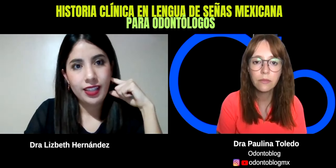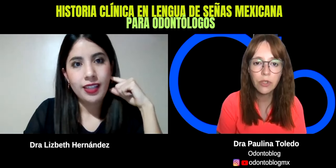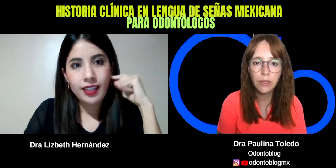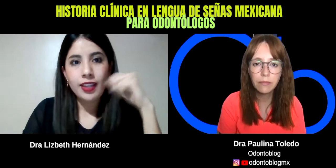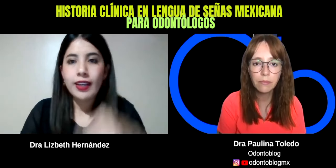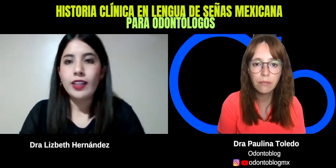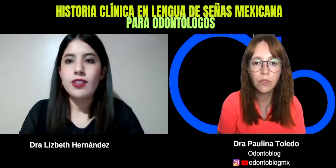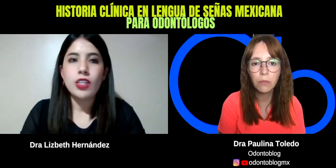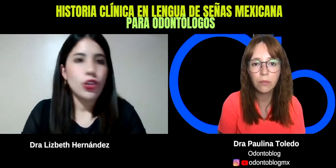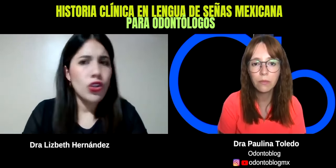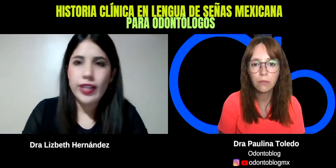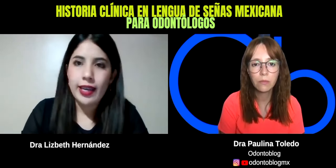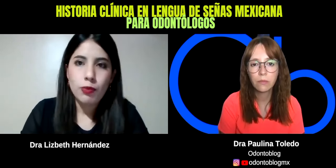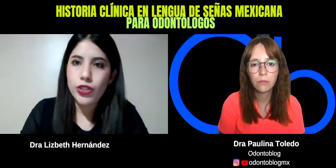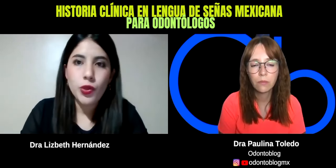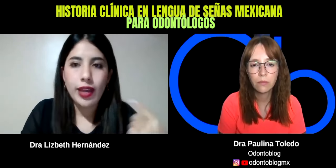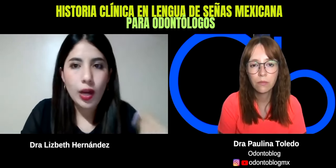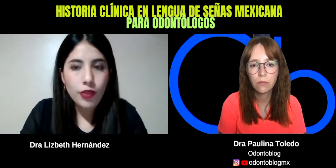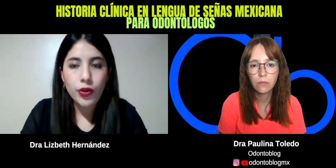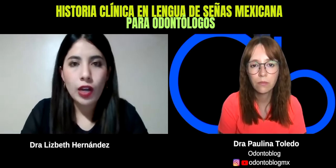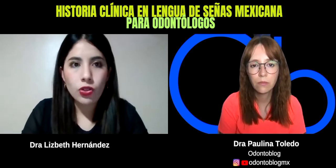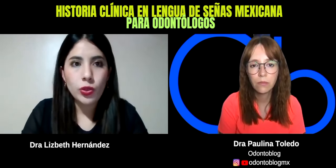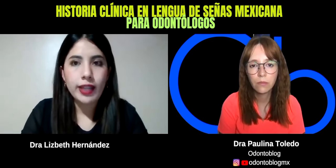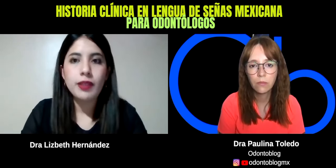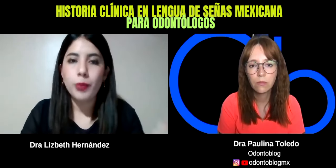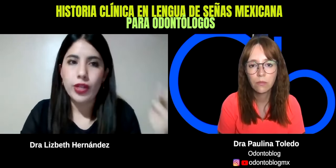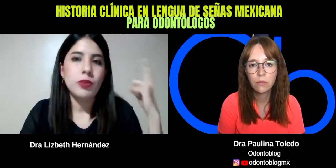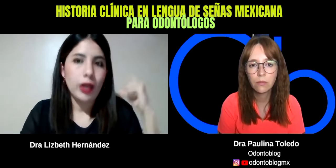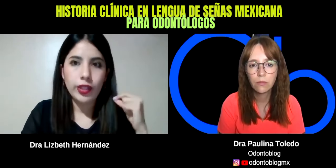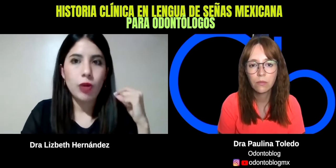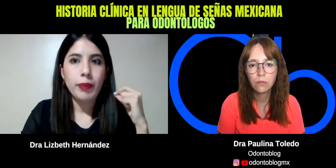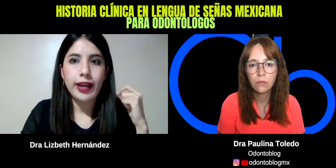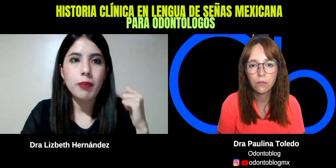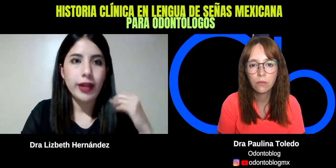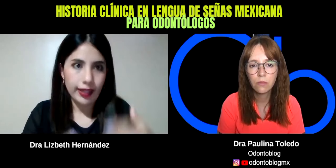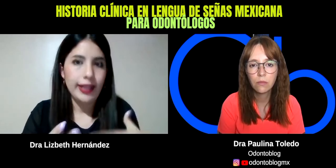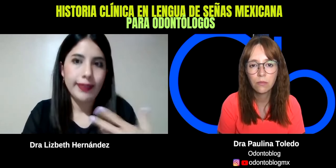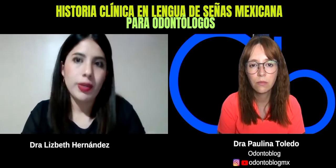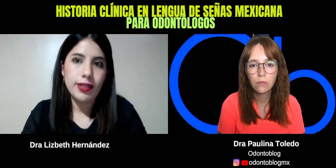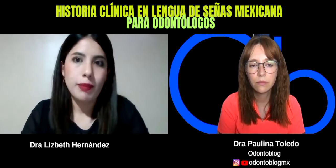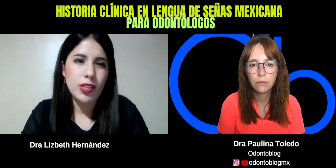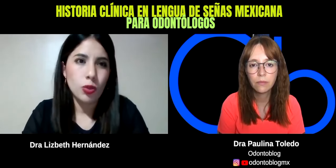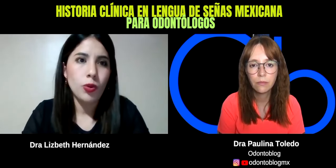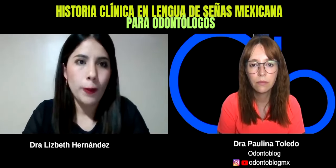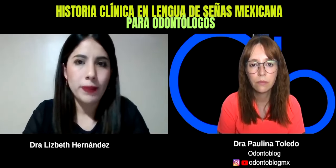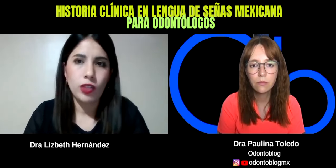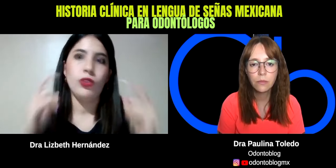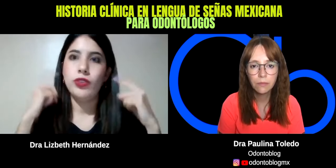Ok. Entonces, no nos será de mucha ayuda el audífono en la consulta, por eso mejor que lo apague, para que él también esté más cómodo, y no, no tenga